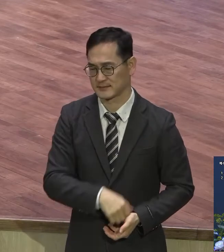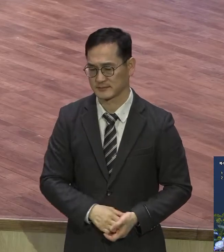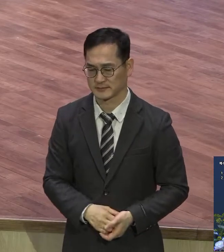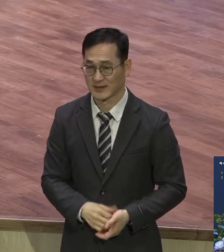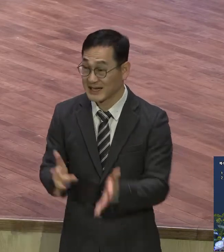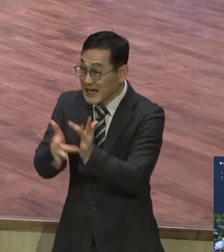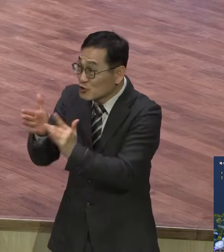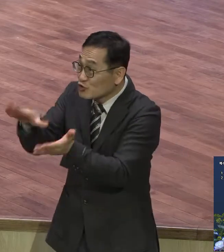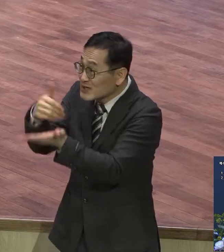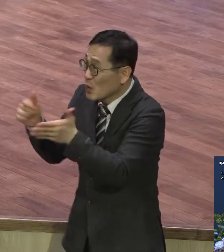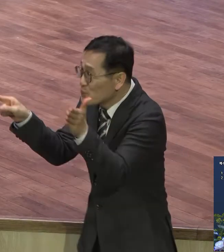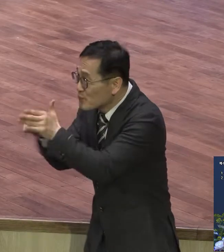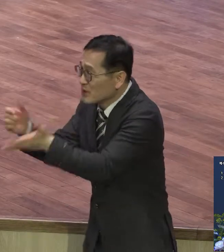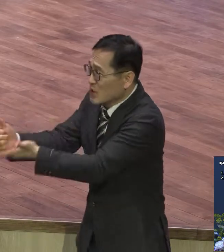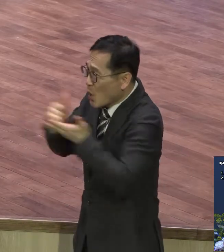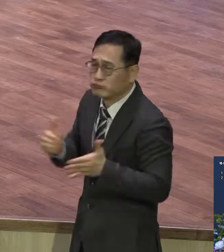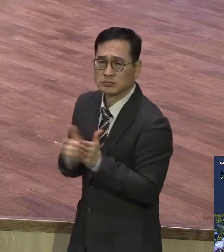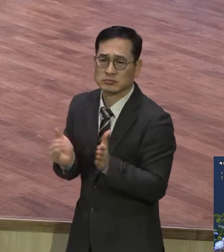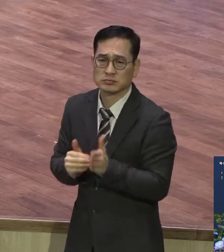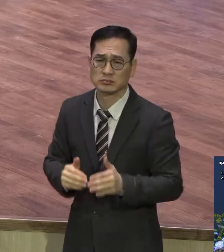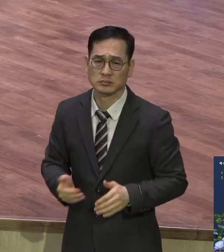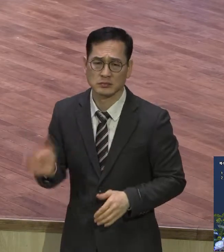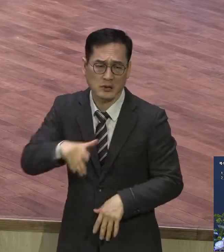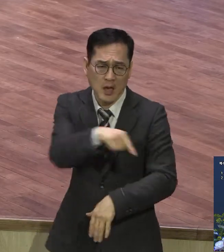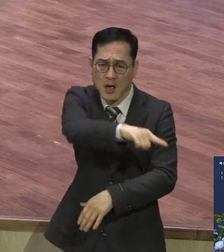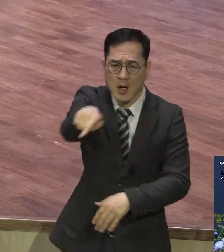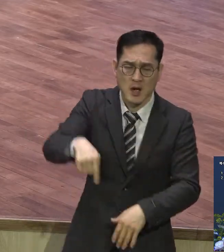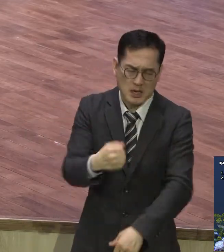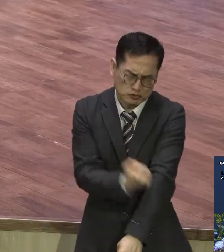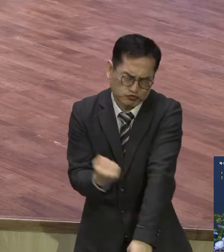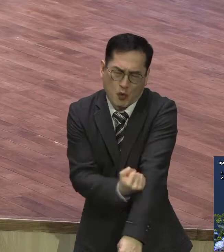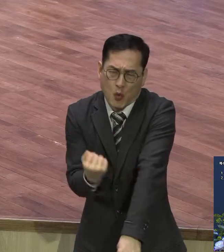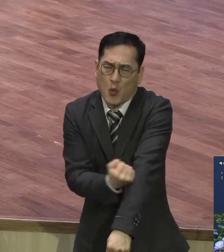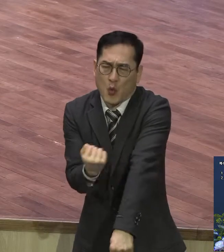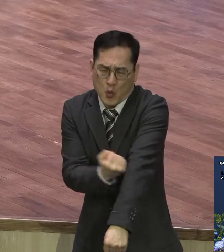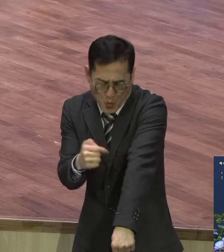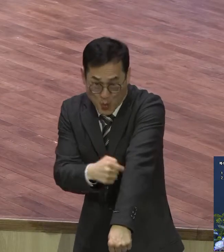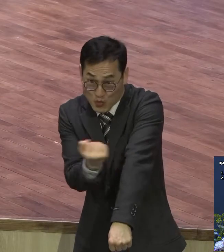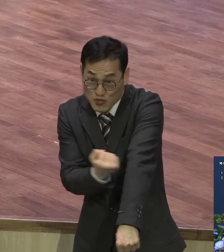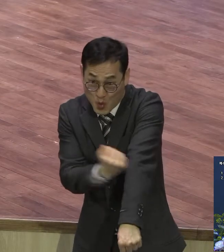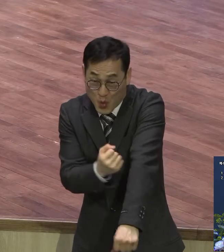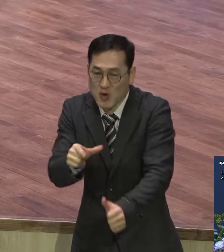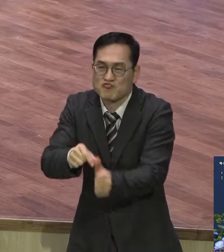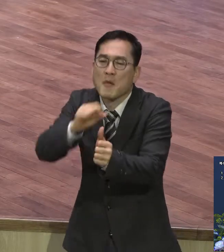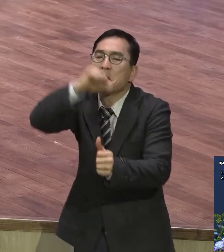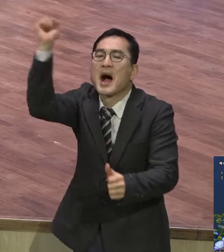매일 써야 되는 게 다 종교거든요 다 사기꾼이거든요 예수님 끝나야 돼요